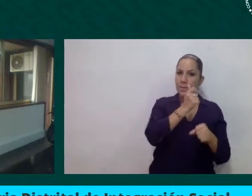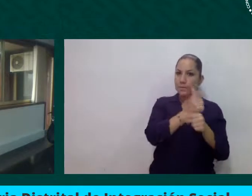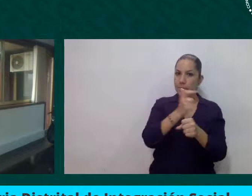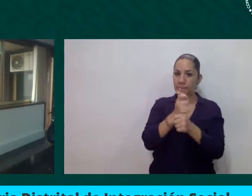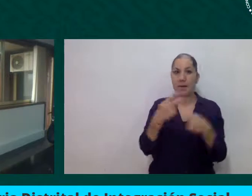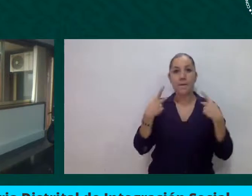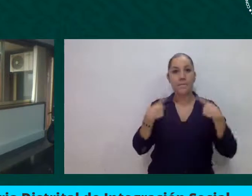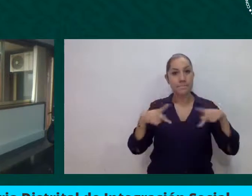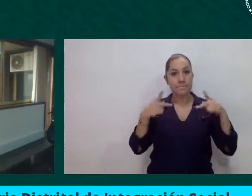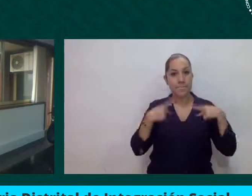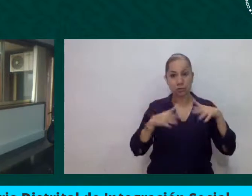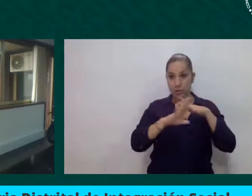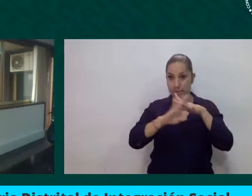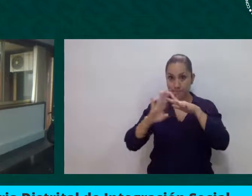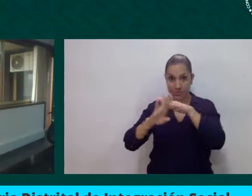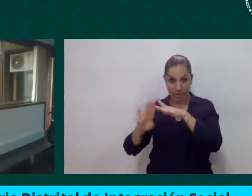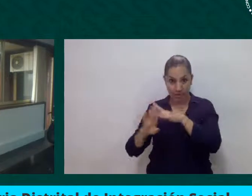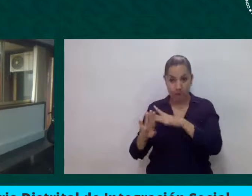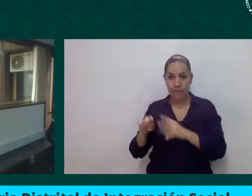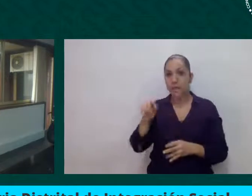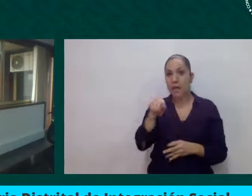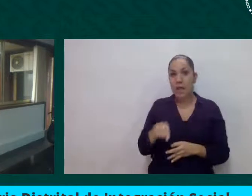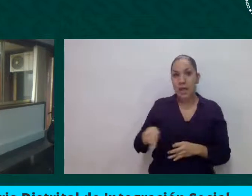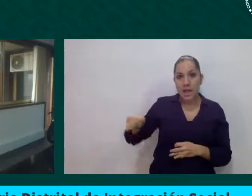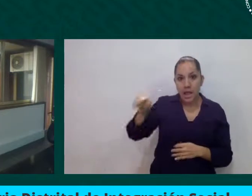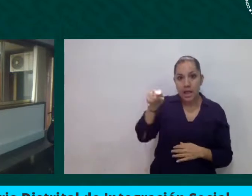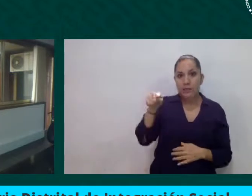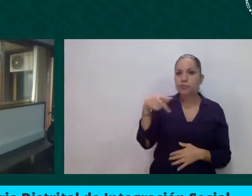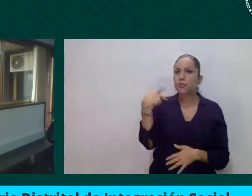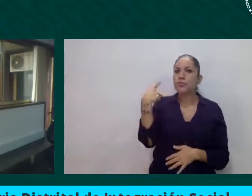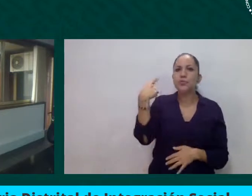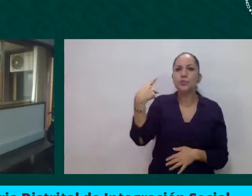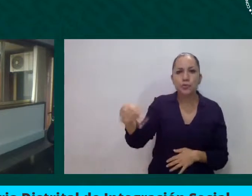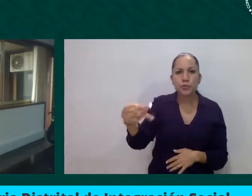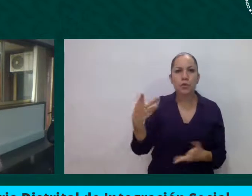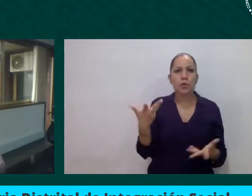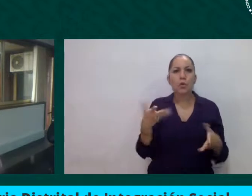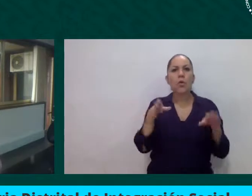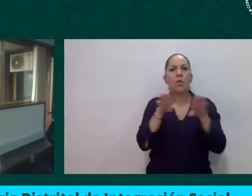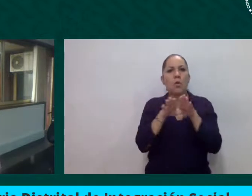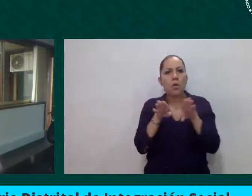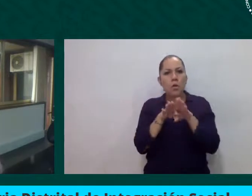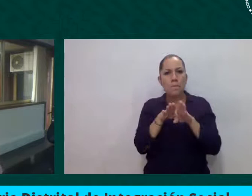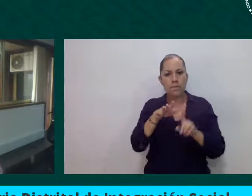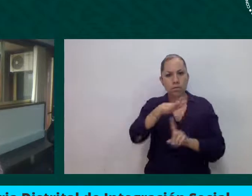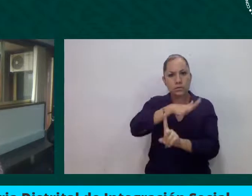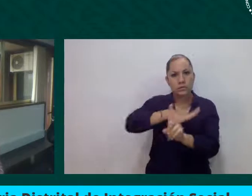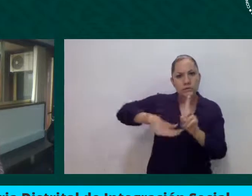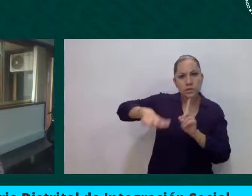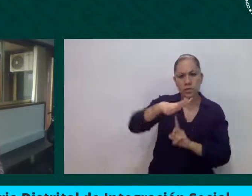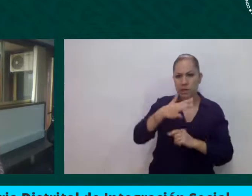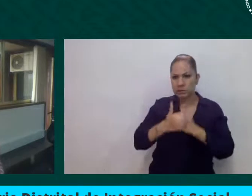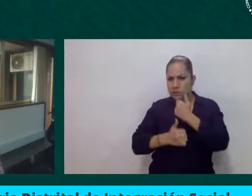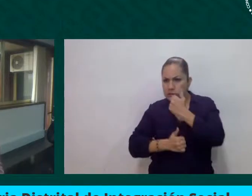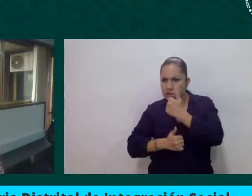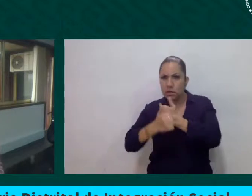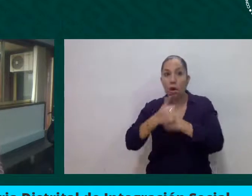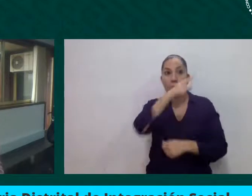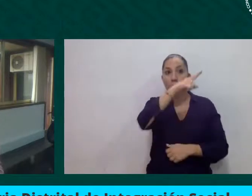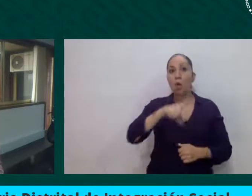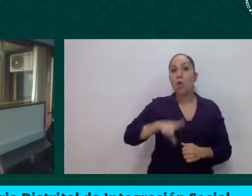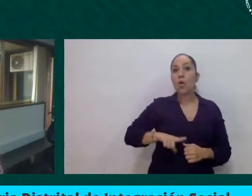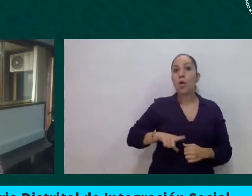y el Estado, lejos de perseguirlos, lo que debe es determinar cómo acompaña estos procesos